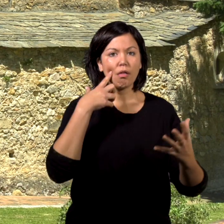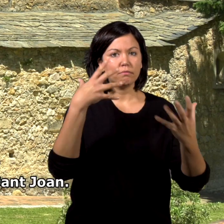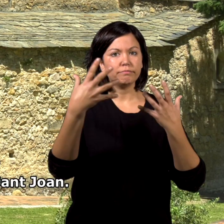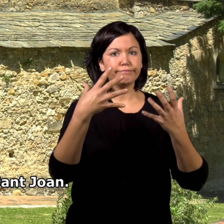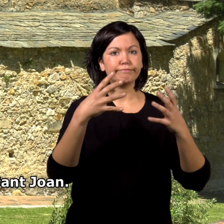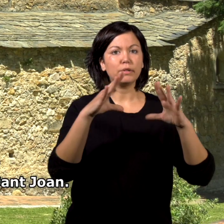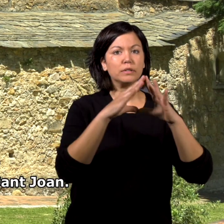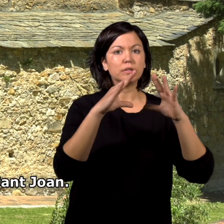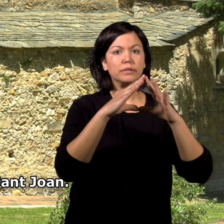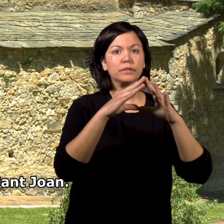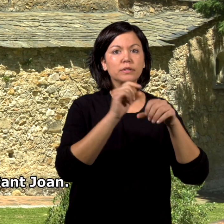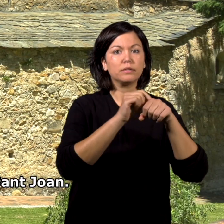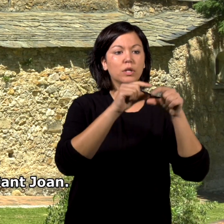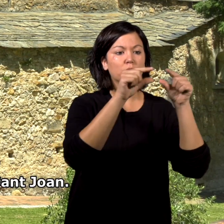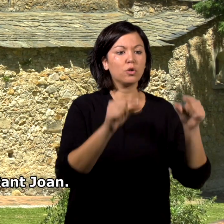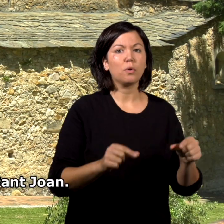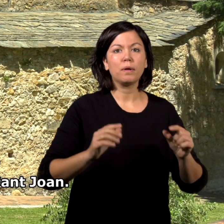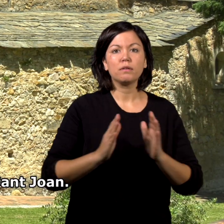Cabe destacar la Iglesia Románica de San Juan.